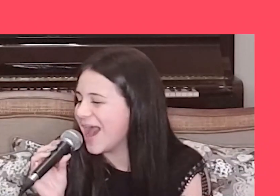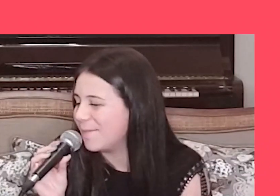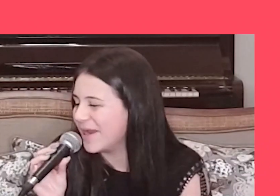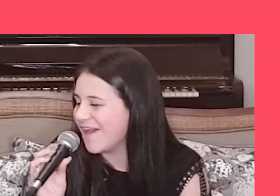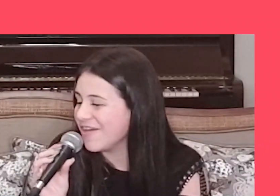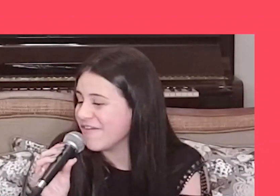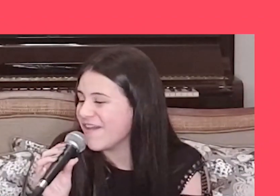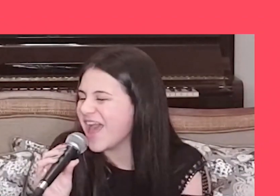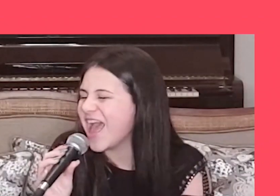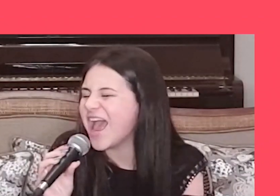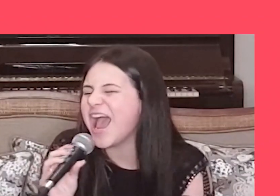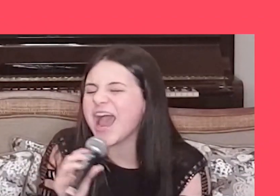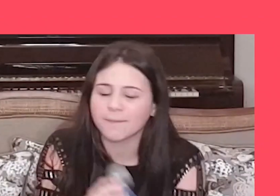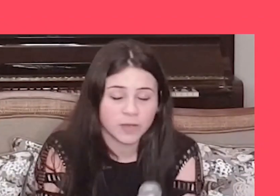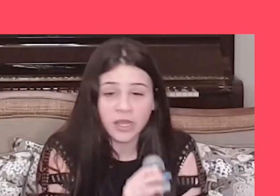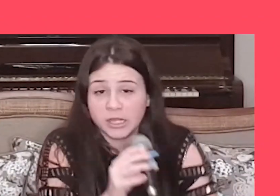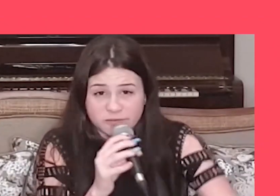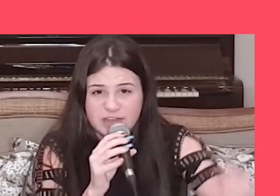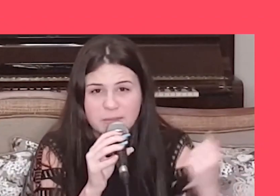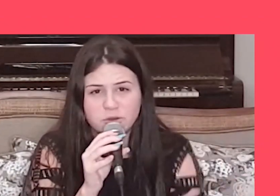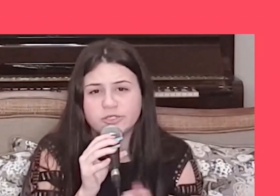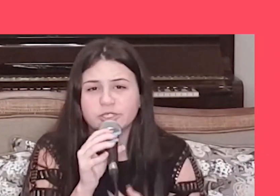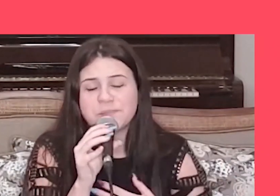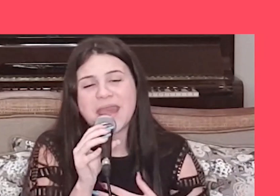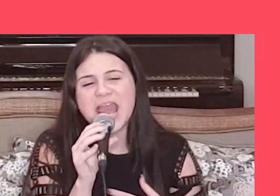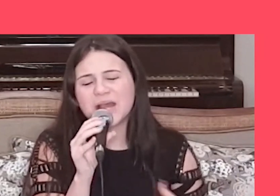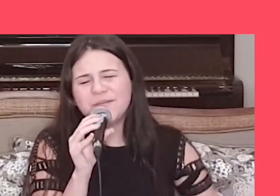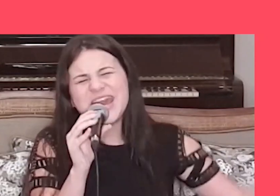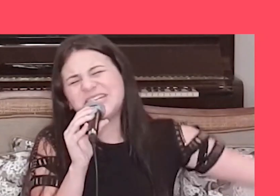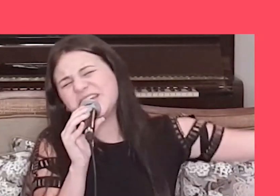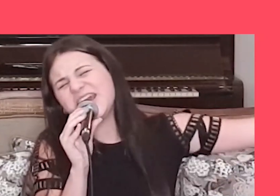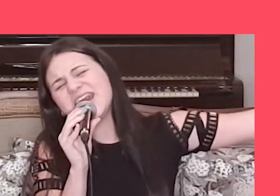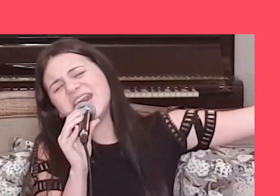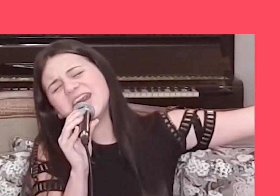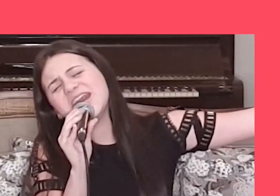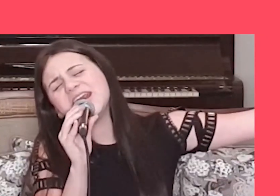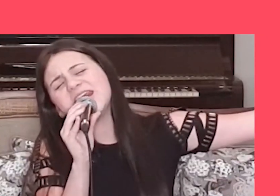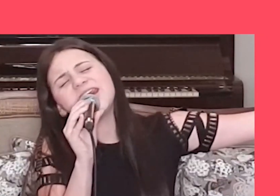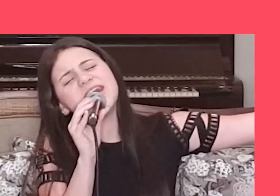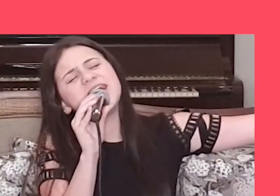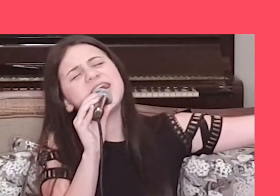que há pra viver Vamos nos permitir